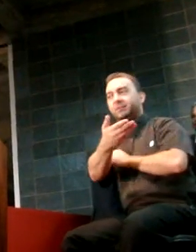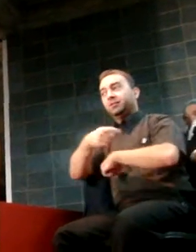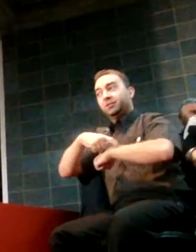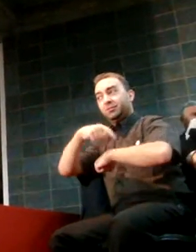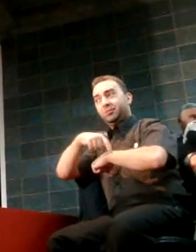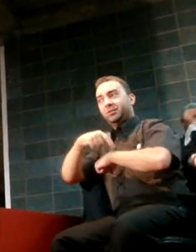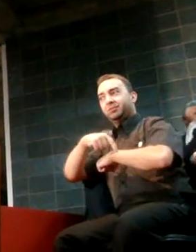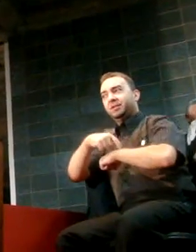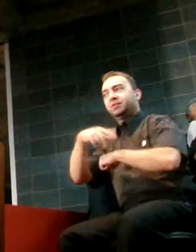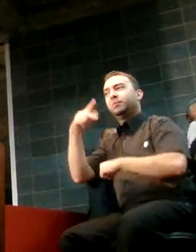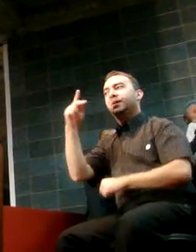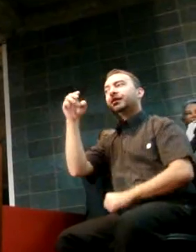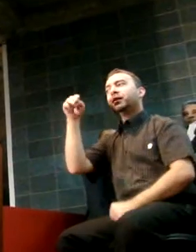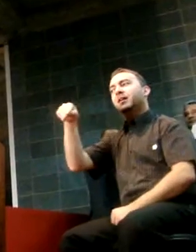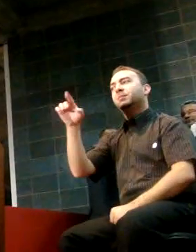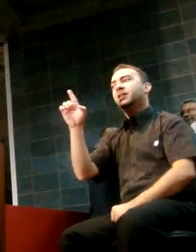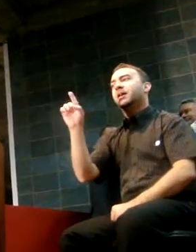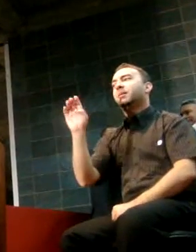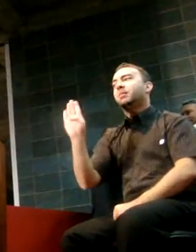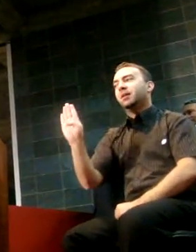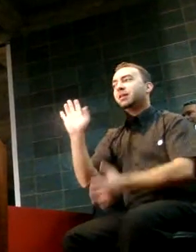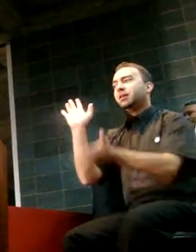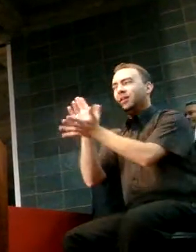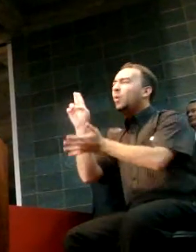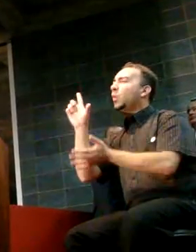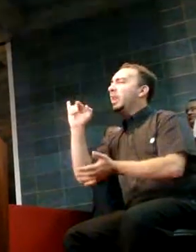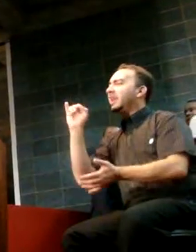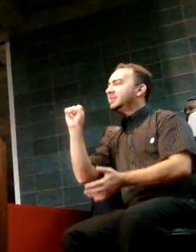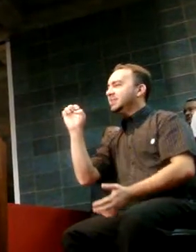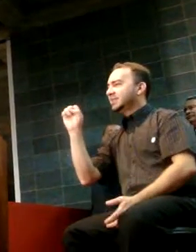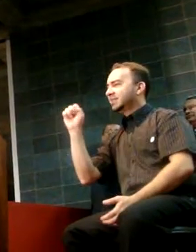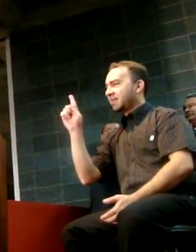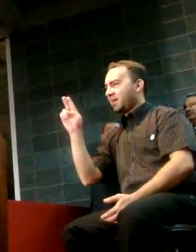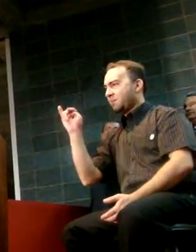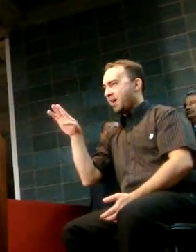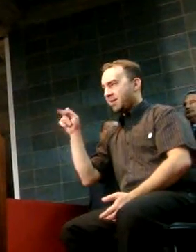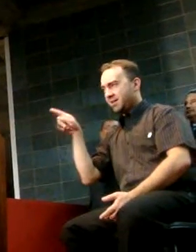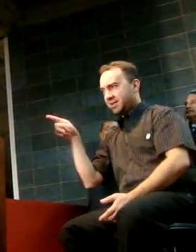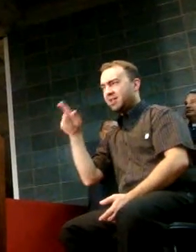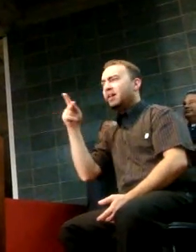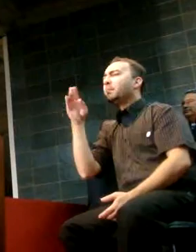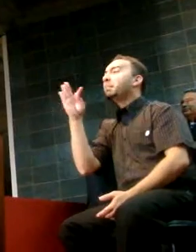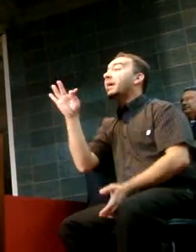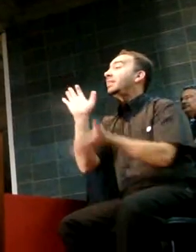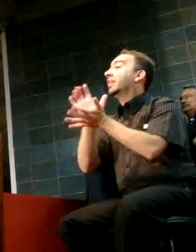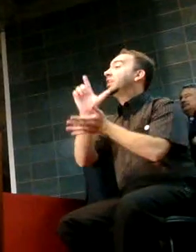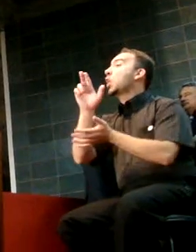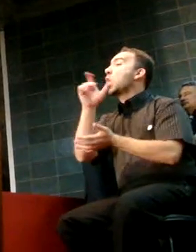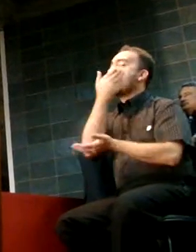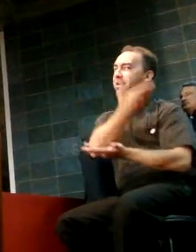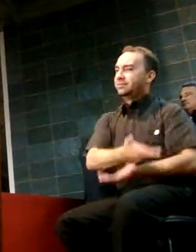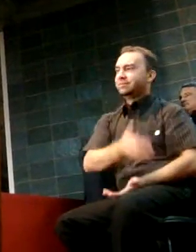entre o PMDB de Ulisses Guimarães, o PT de Núria Dilma